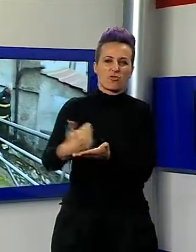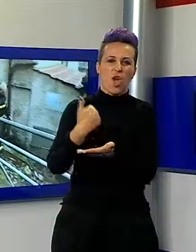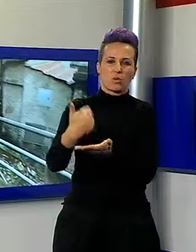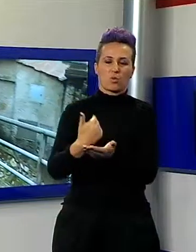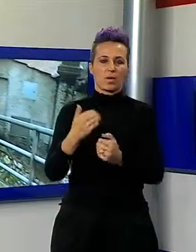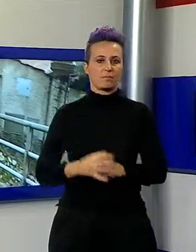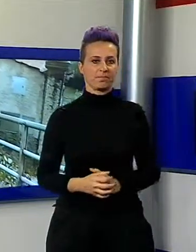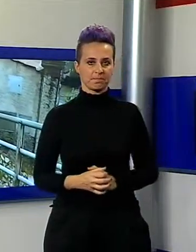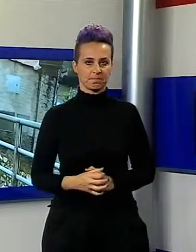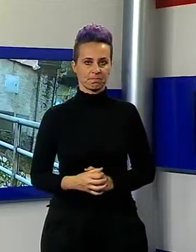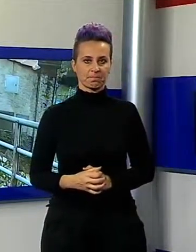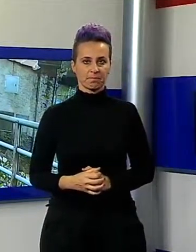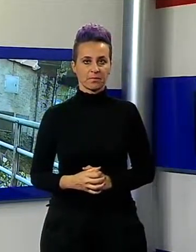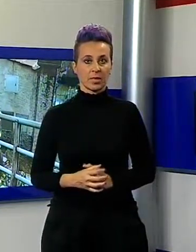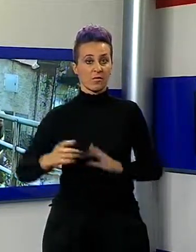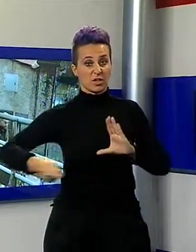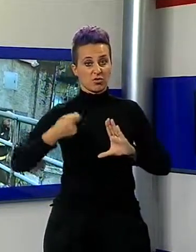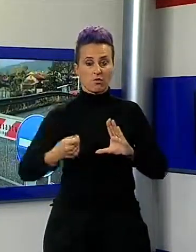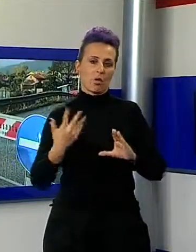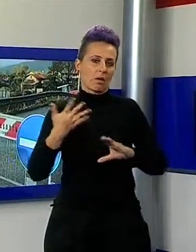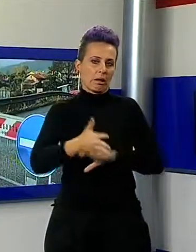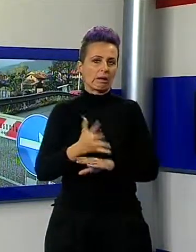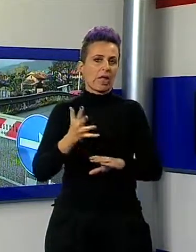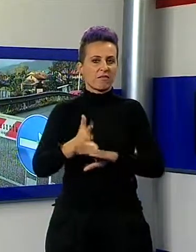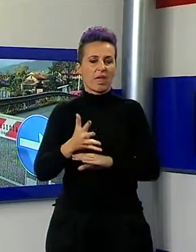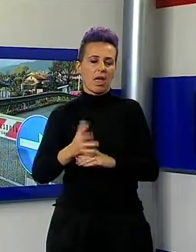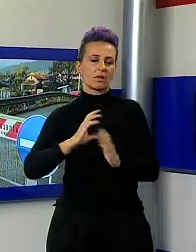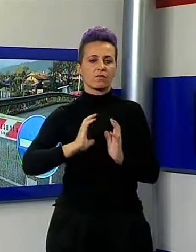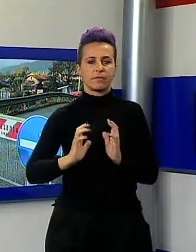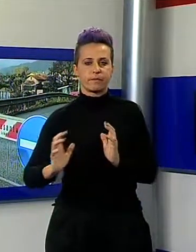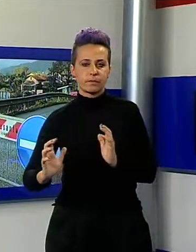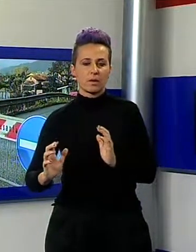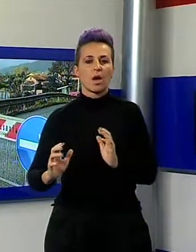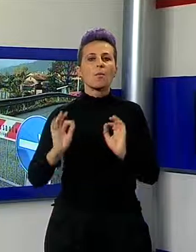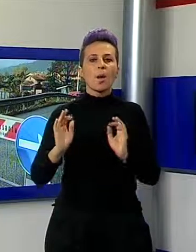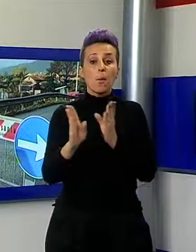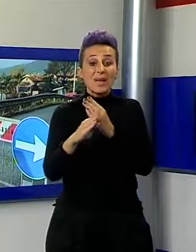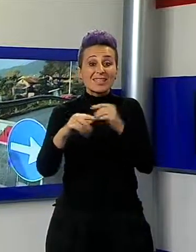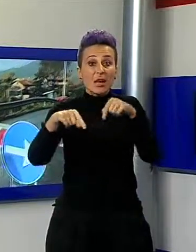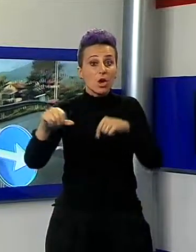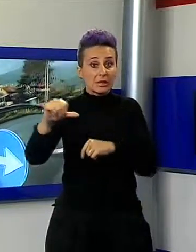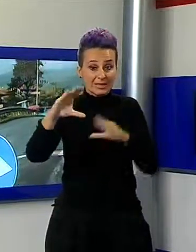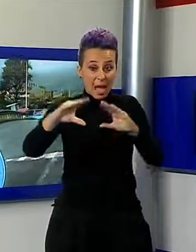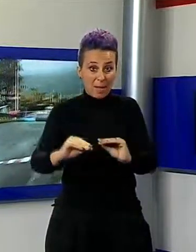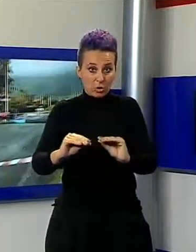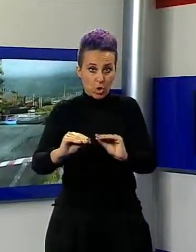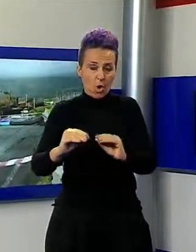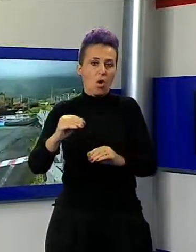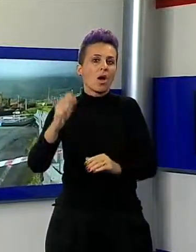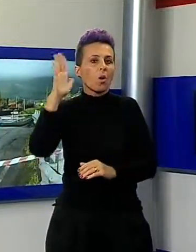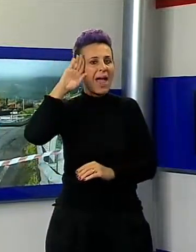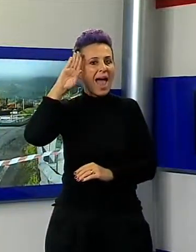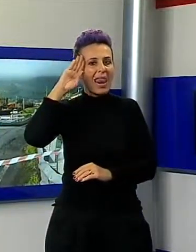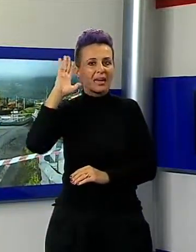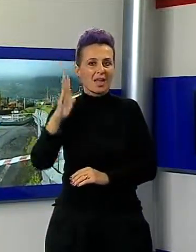dei vigili del fuoco e della protezione civile in tutta la Versilia. Alla mezzanotte di sabato cessa l'allerta meteo arancione, che si lascia alle spalle